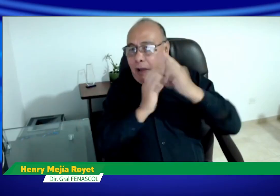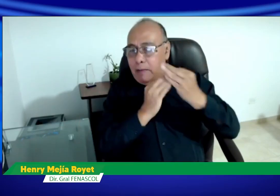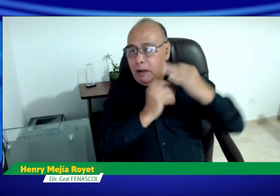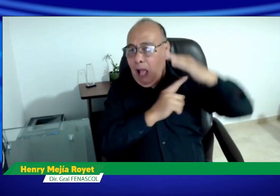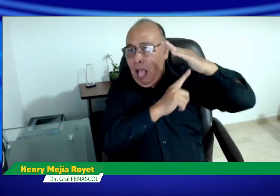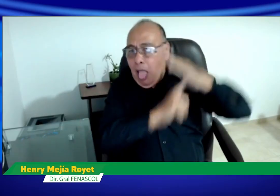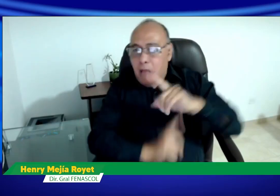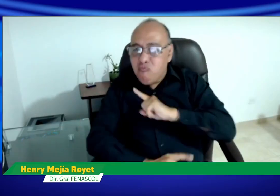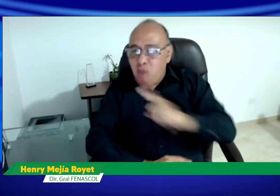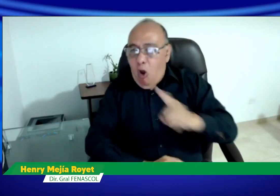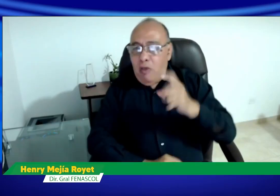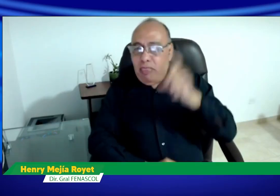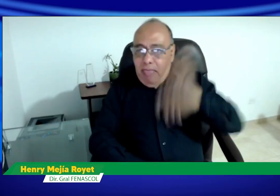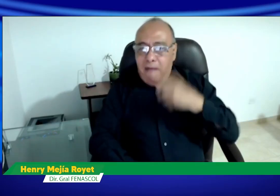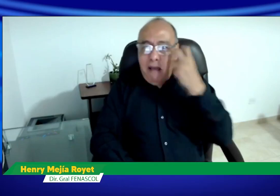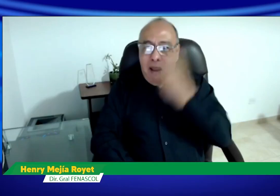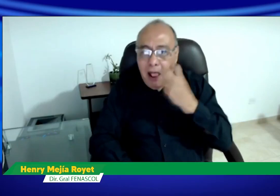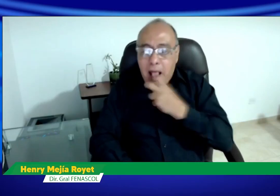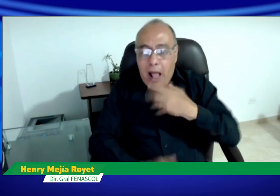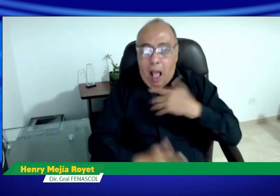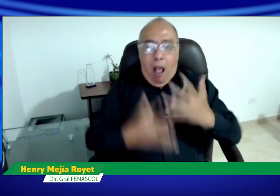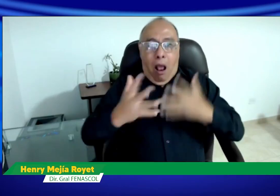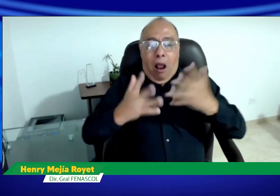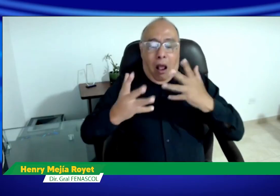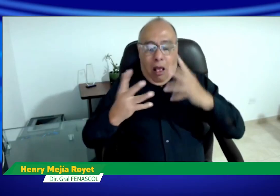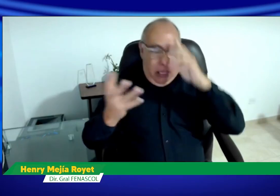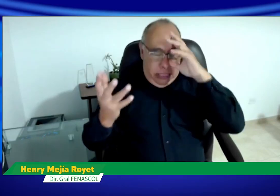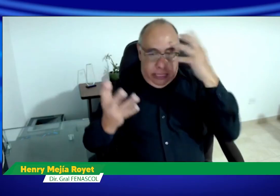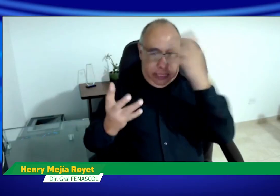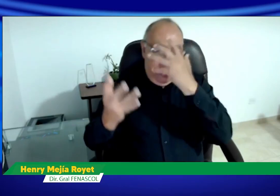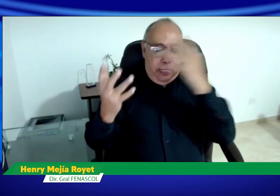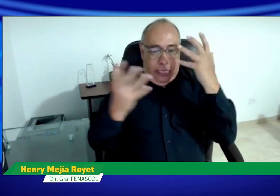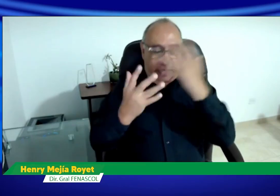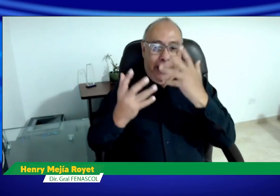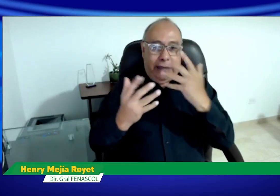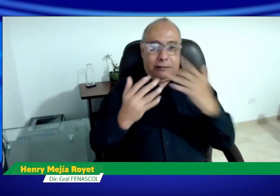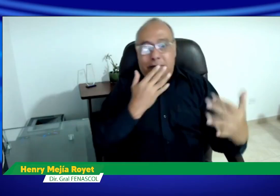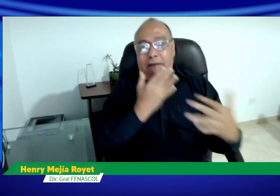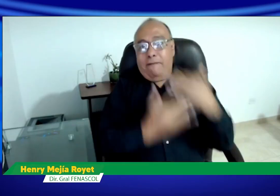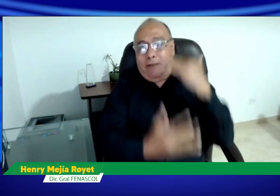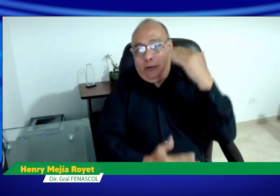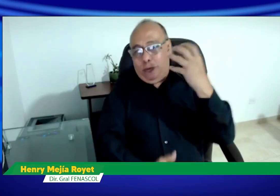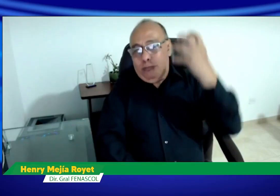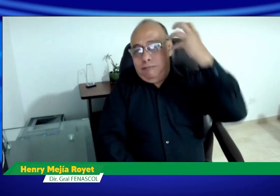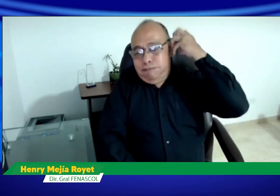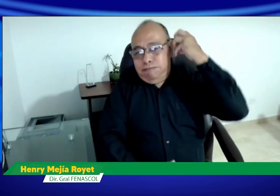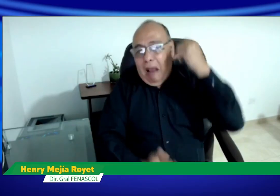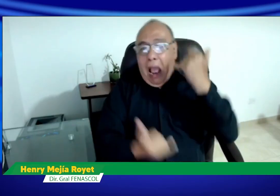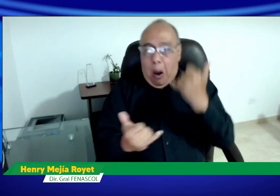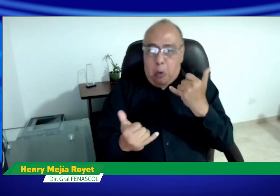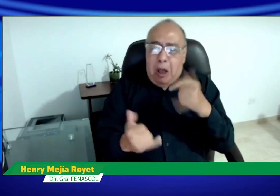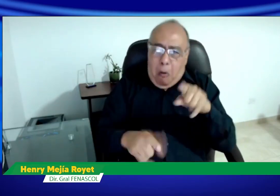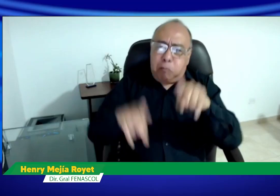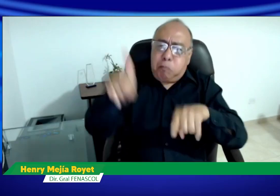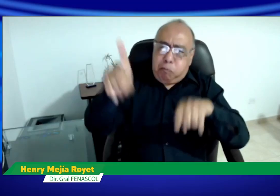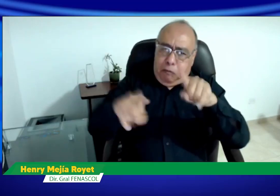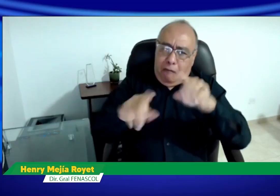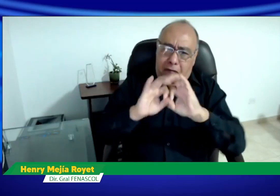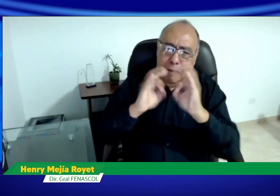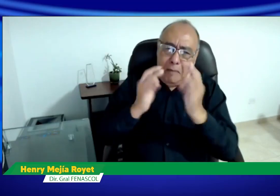qué identidad tiene. Muchas veces la persona sorda era discriminada, se le prohibía el uso de la